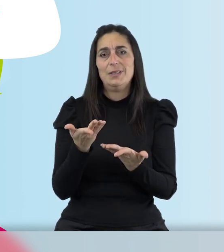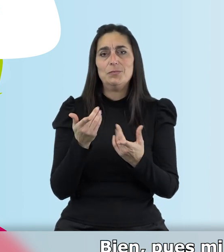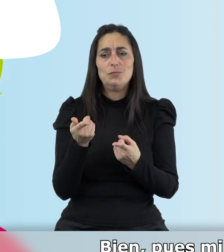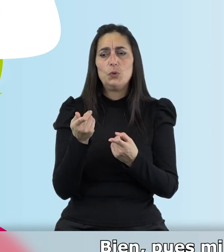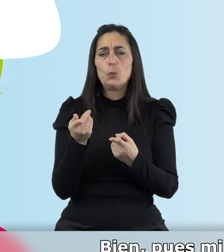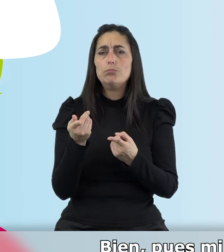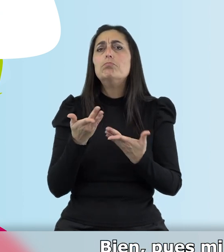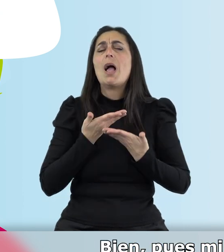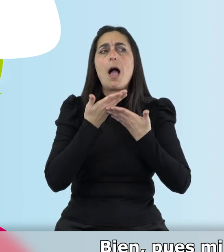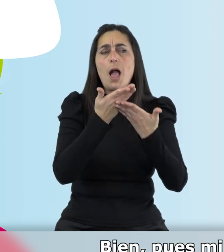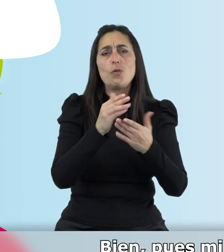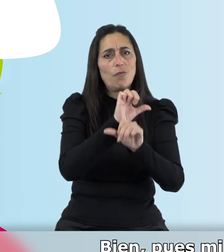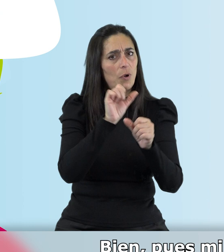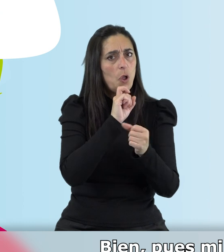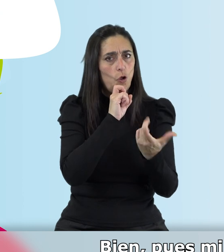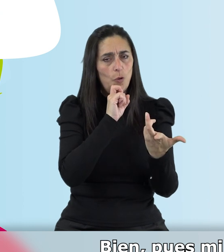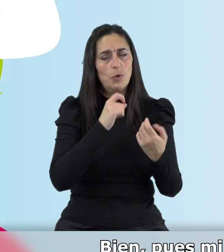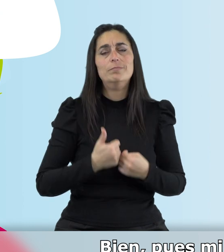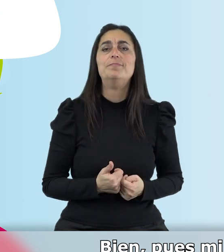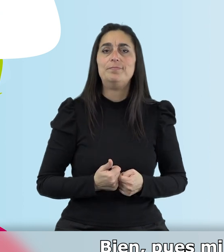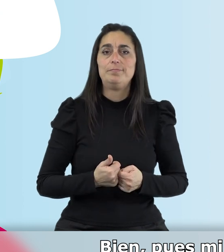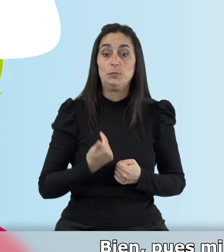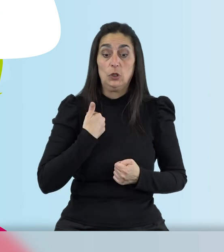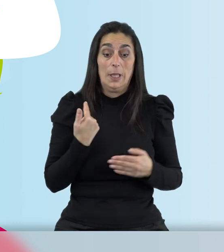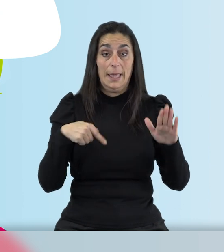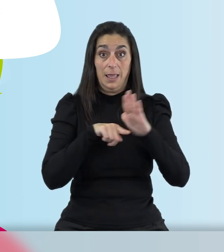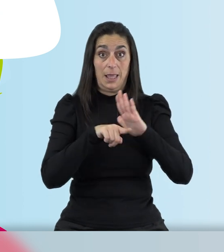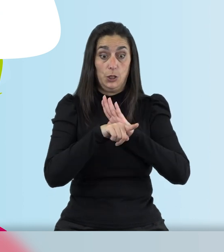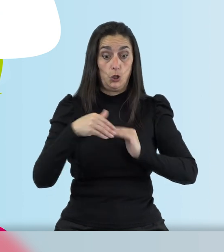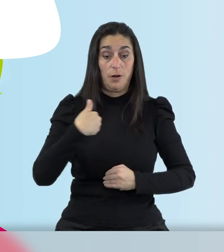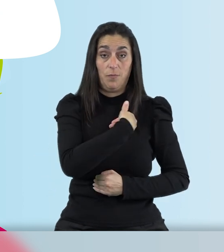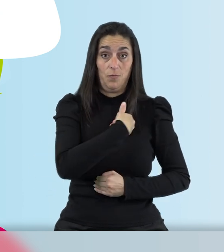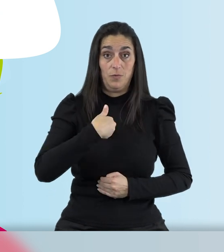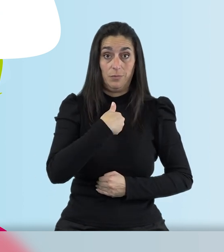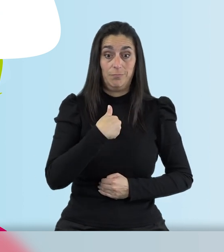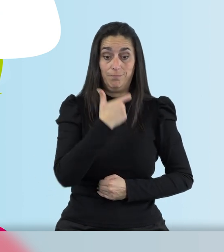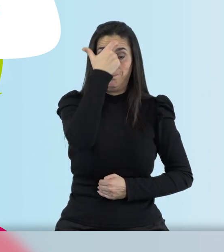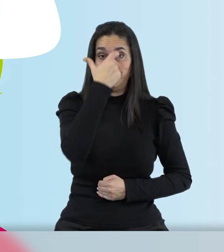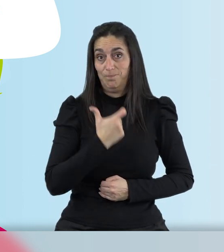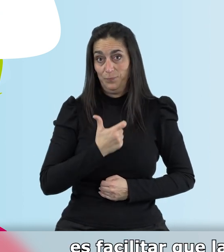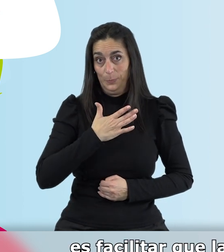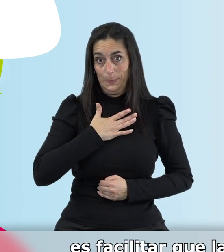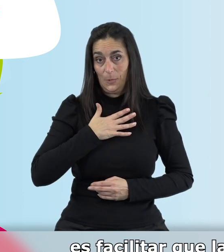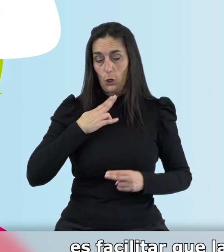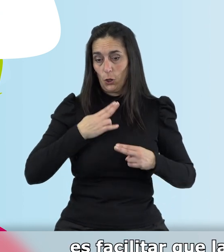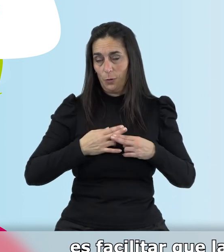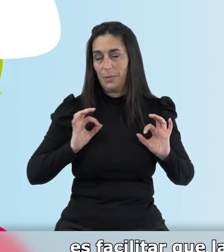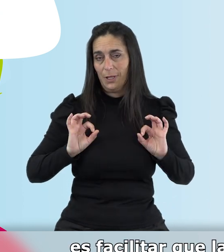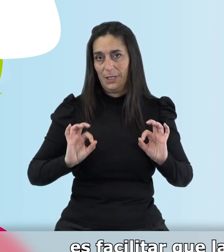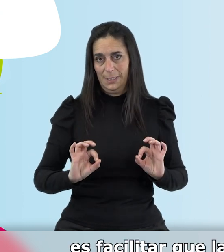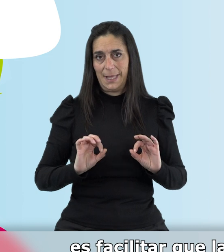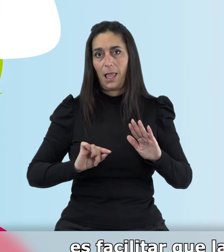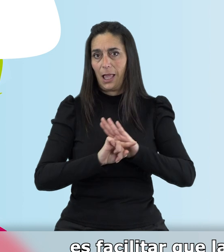los cuidadores? Bien, pues mi función como gestora de caso, que así se denomina mi papel, es